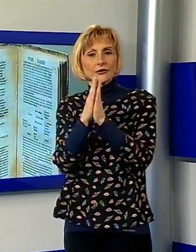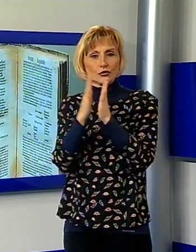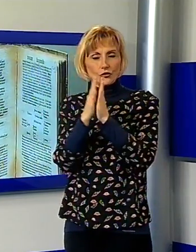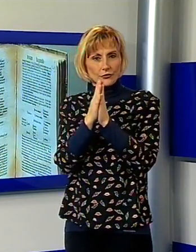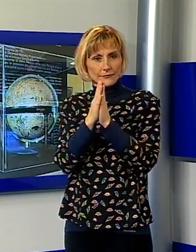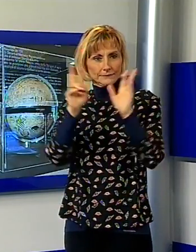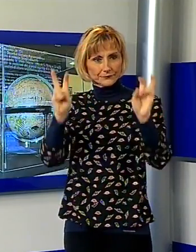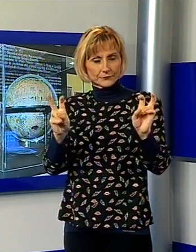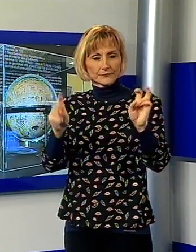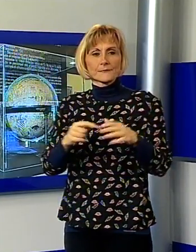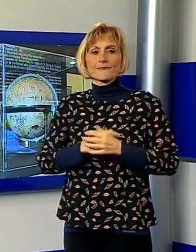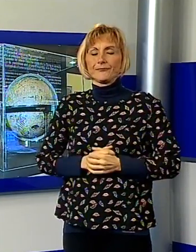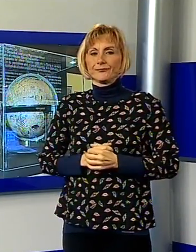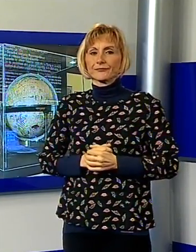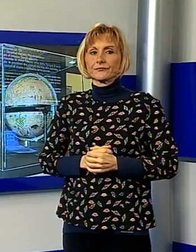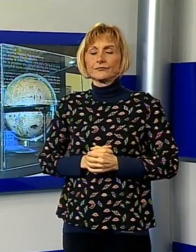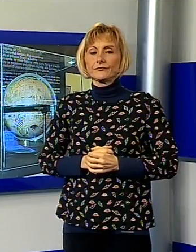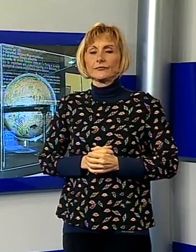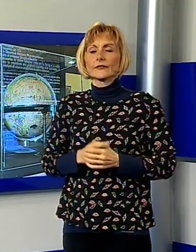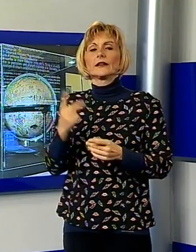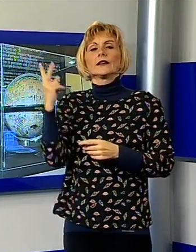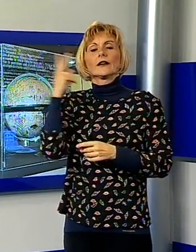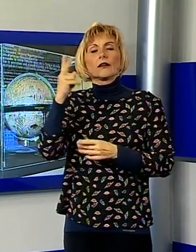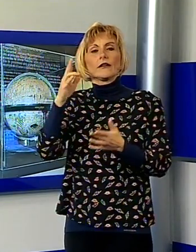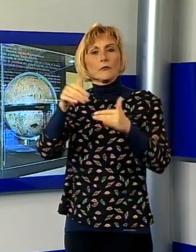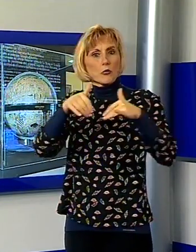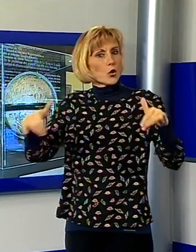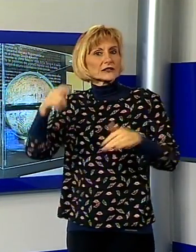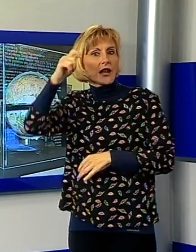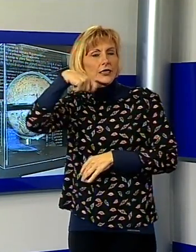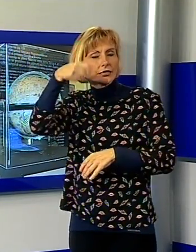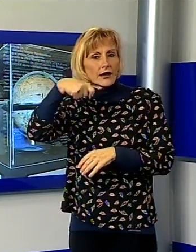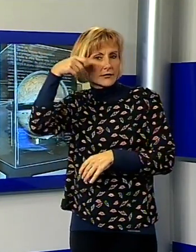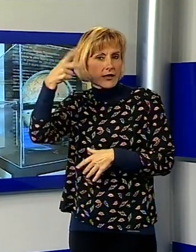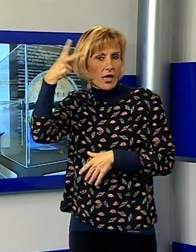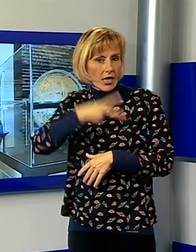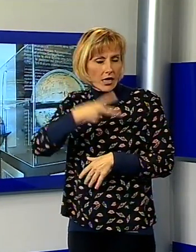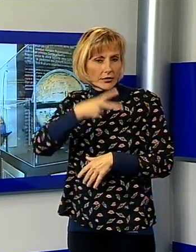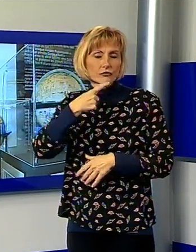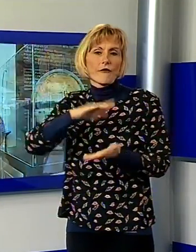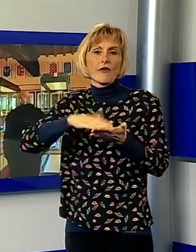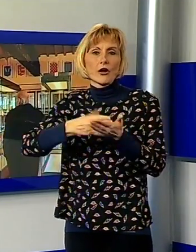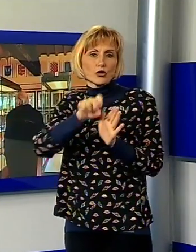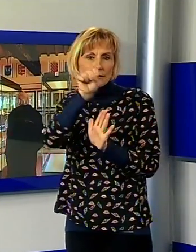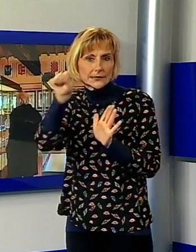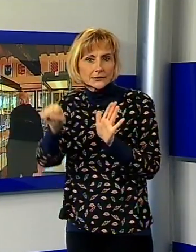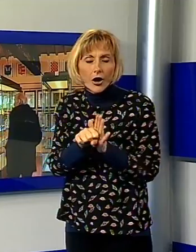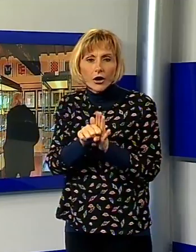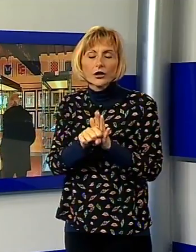di Gerardo Mercatore. Un evento particolarmente interessante, sia per il valore storico delle opere esposte che per la